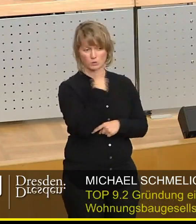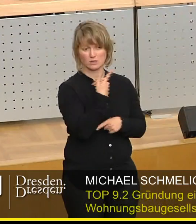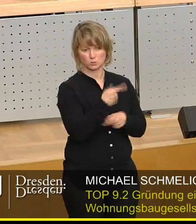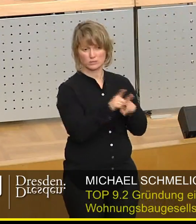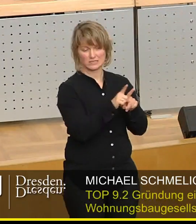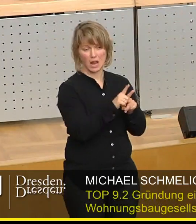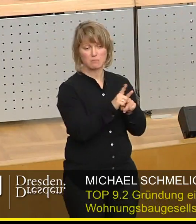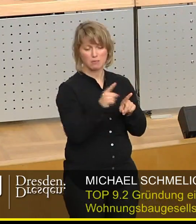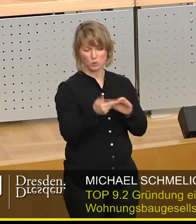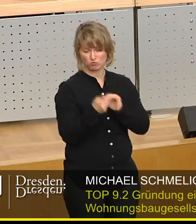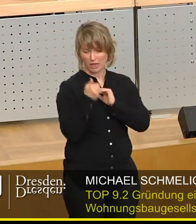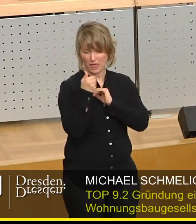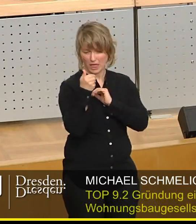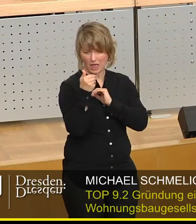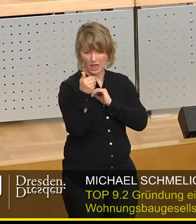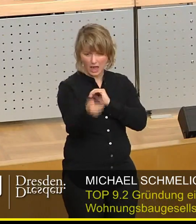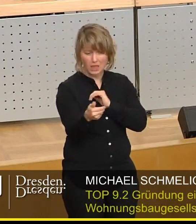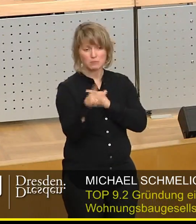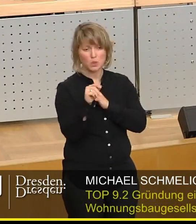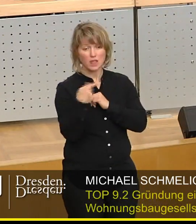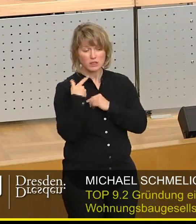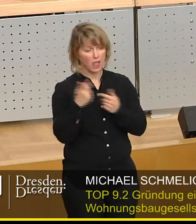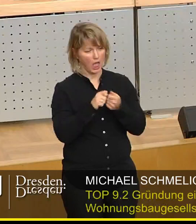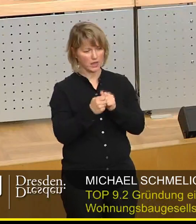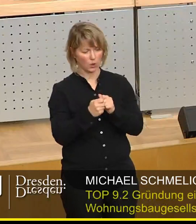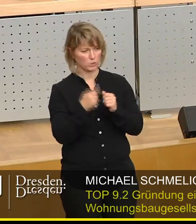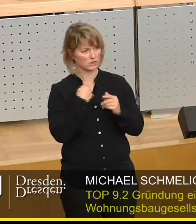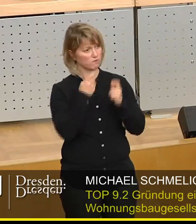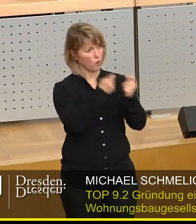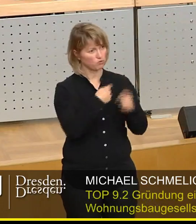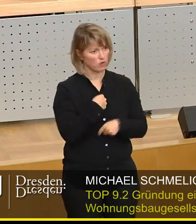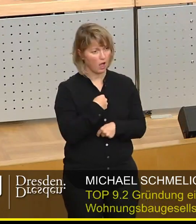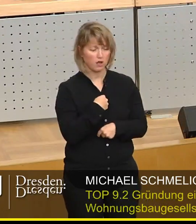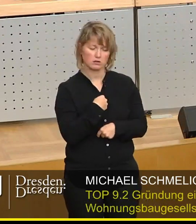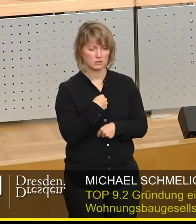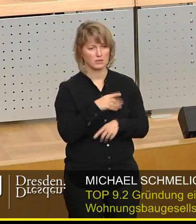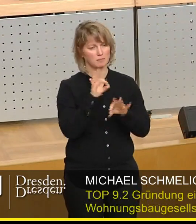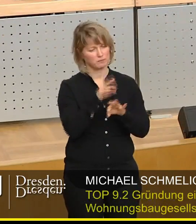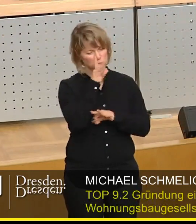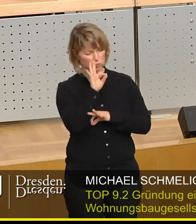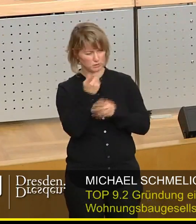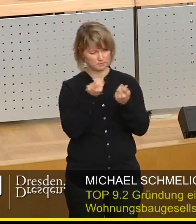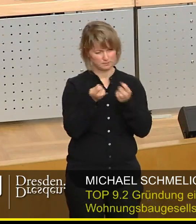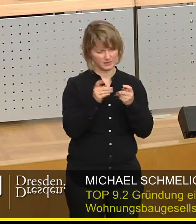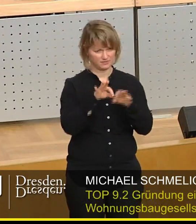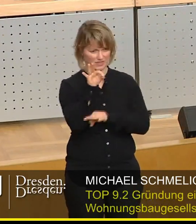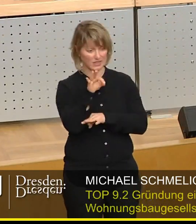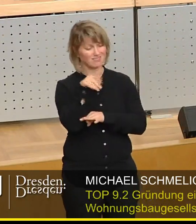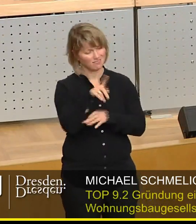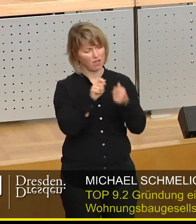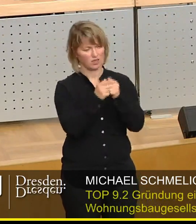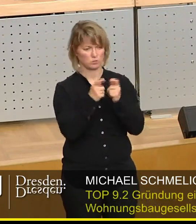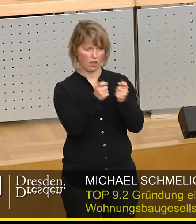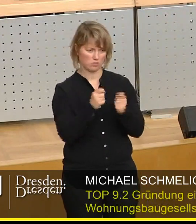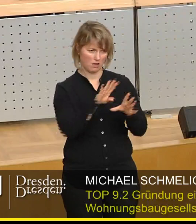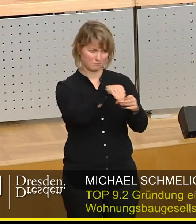einem solchen späten Zeitpunkt eine Gesellschaftsänderung vorzuschlagen, sondern die Antwort kann nur sein, Mechanismen zu finden. Und dies haben wir in dem Änderungsantrag